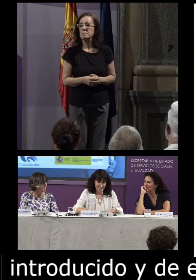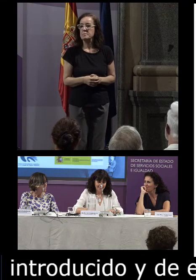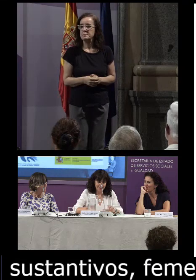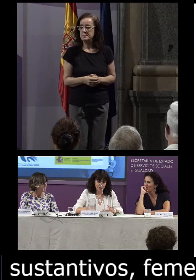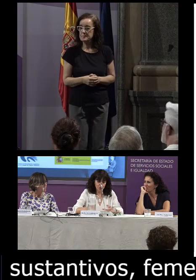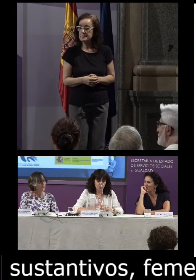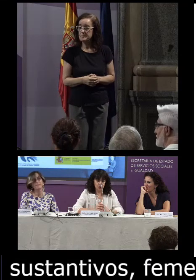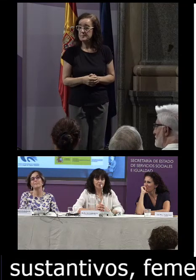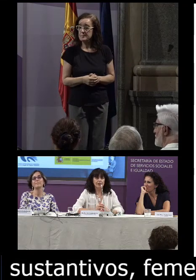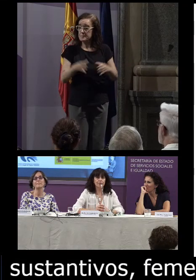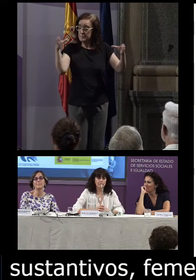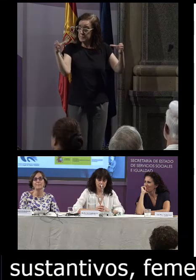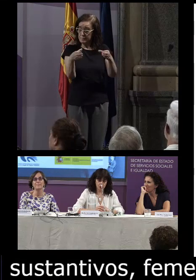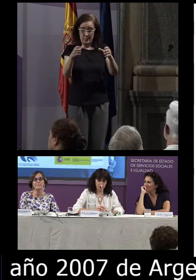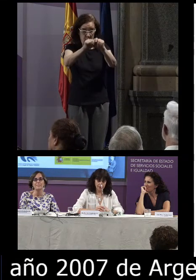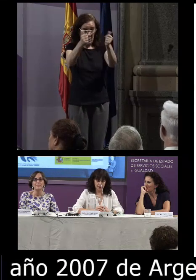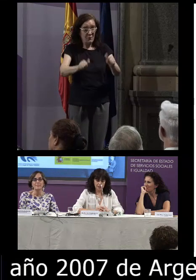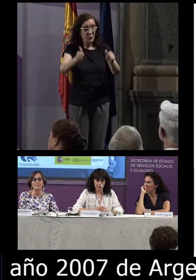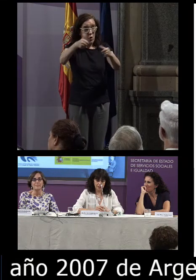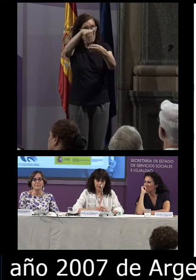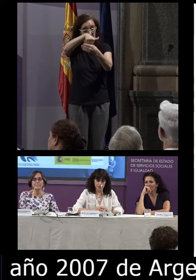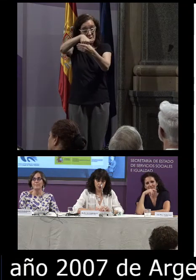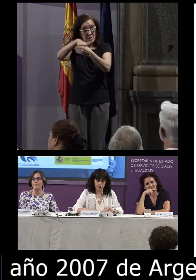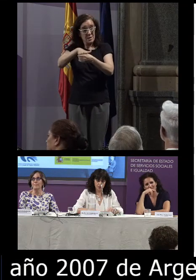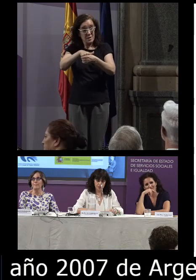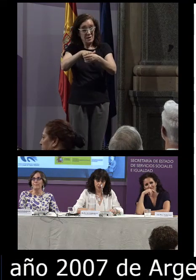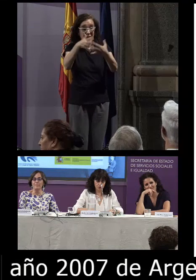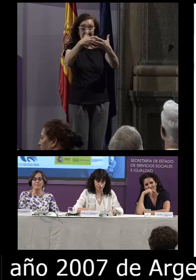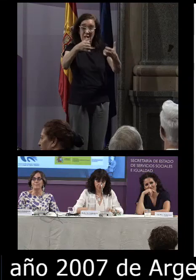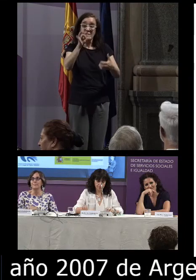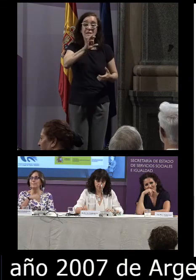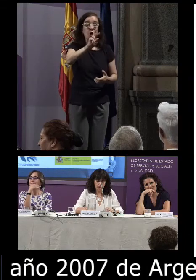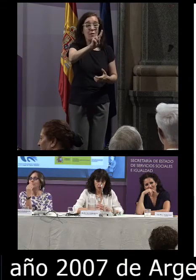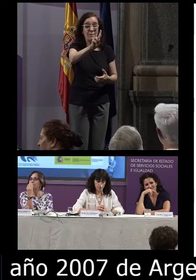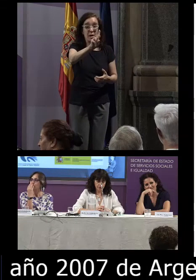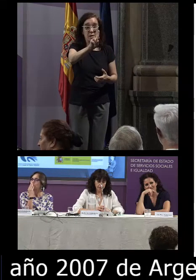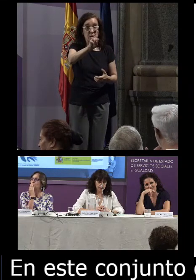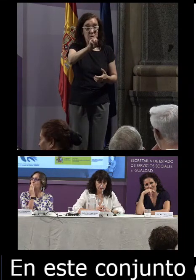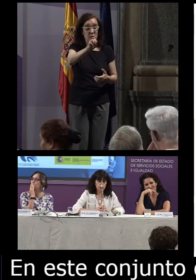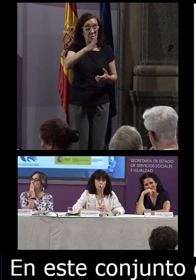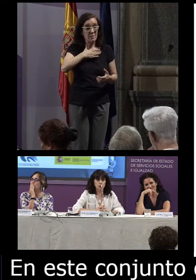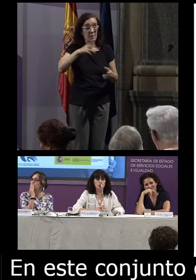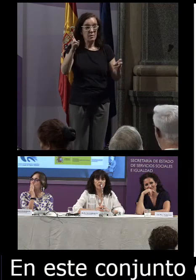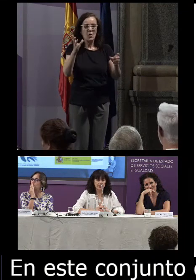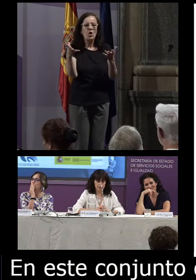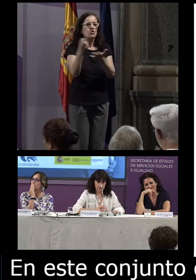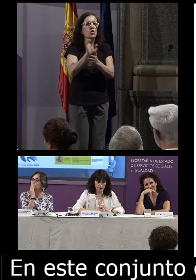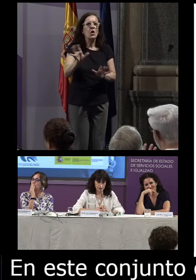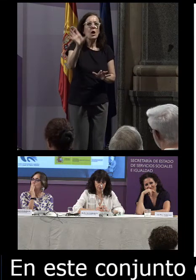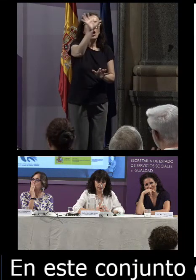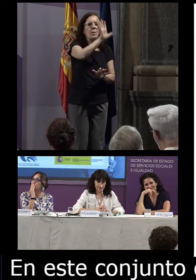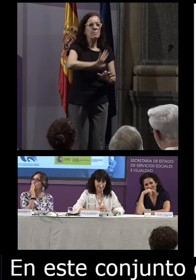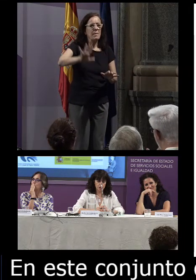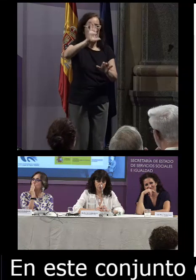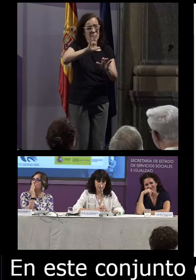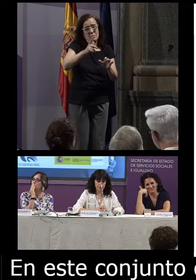en este conjunto de formas contenidas en textos del siglo XXI procedentes de todos los países de habla